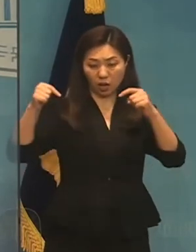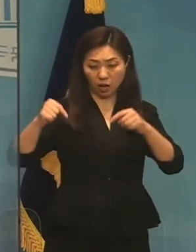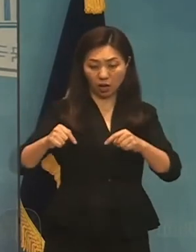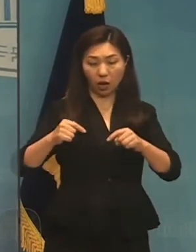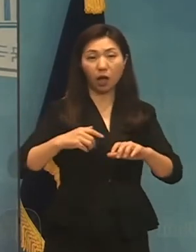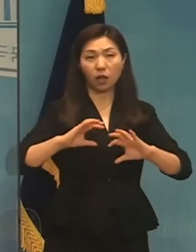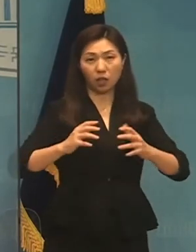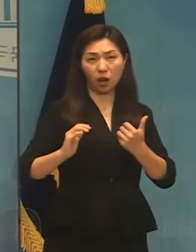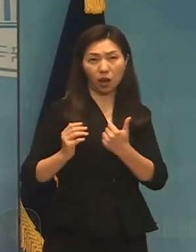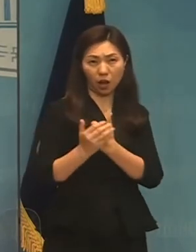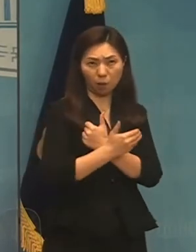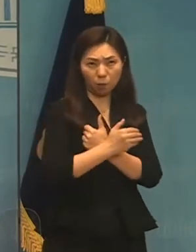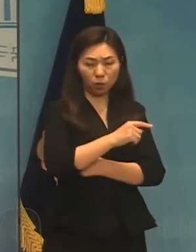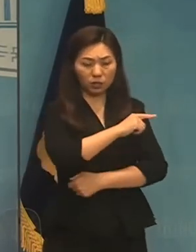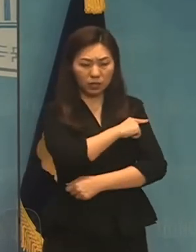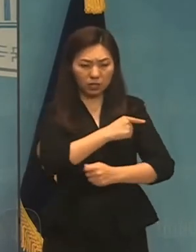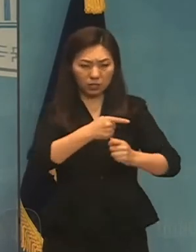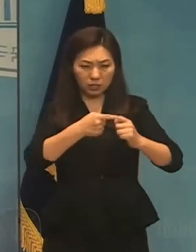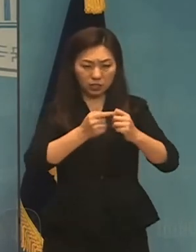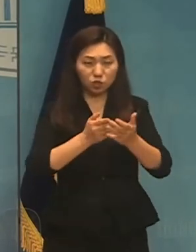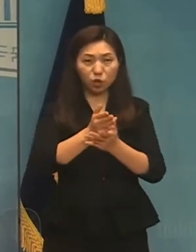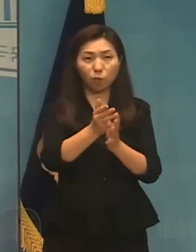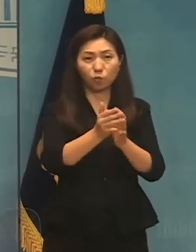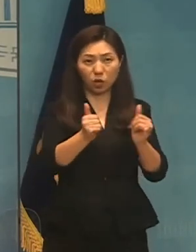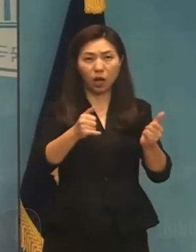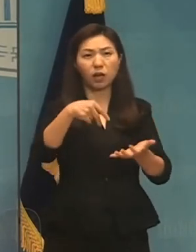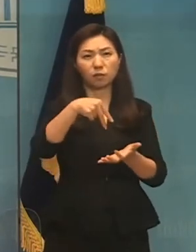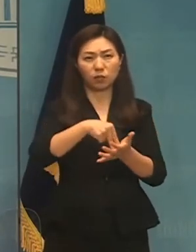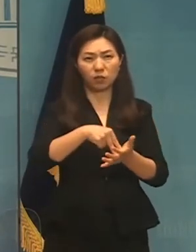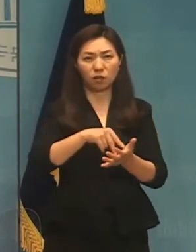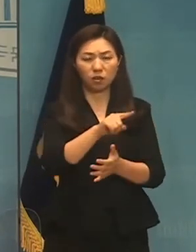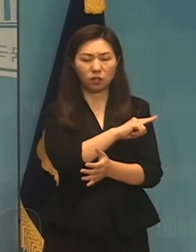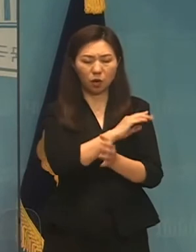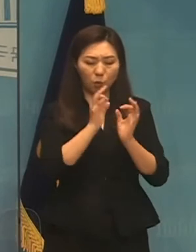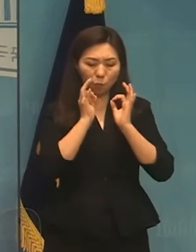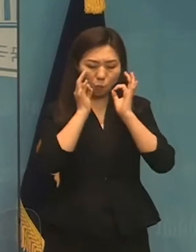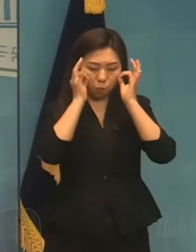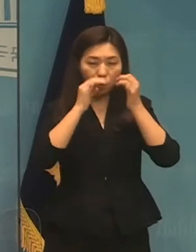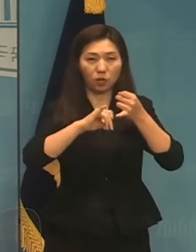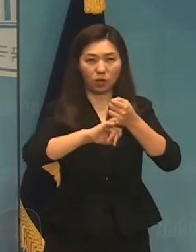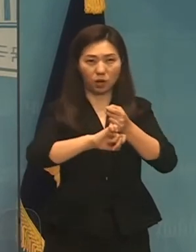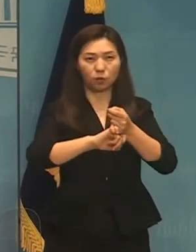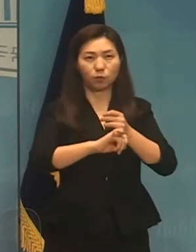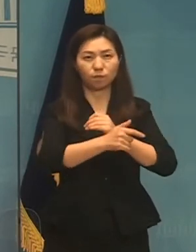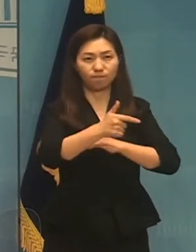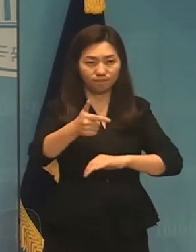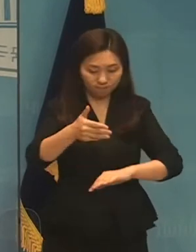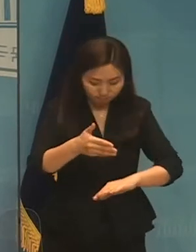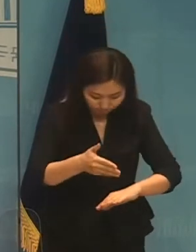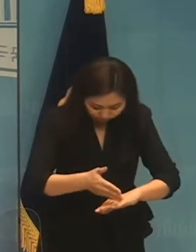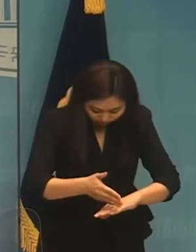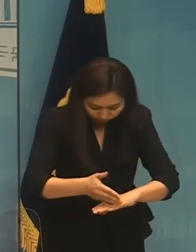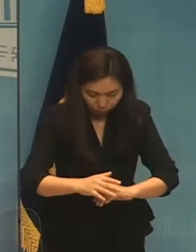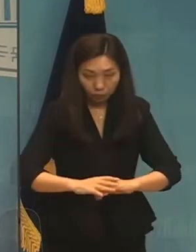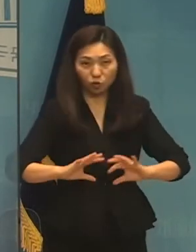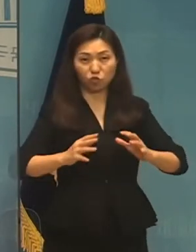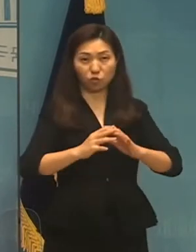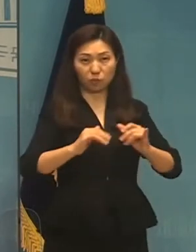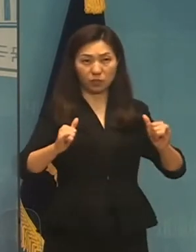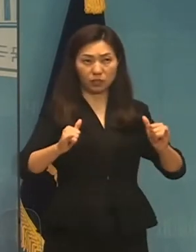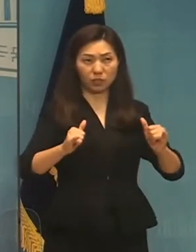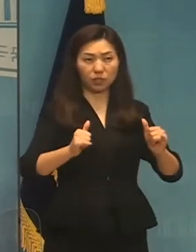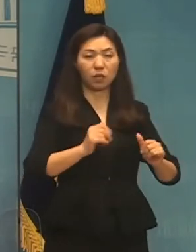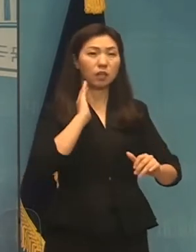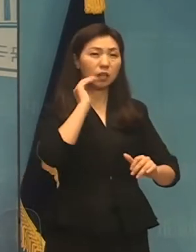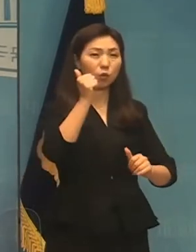자유국방을 이루는 데 최선의 노력을 기울이겠습니다. 감사합니다. 국민의힘 대선 경선 후보